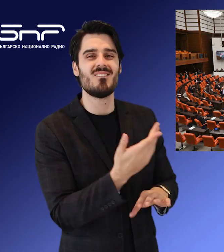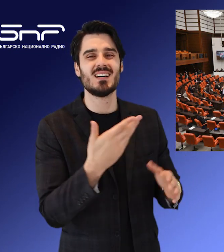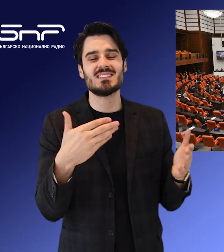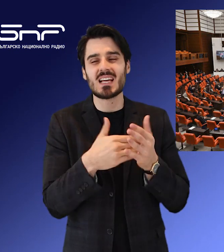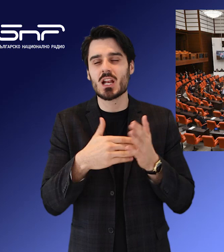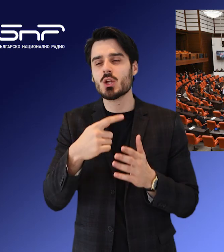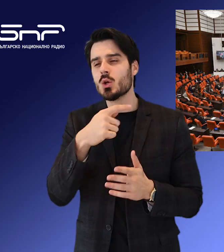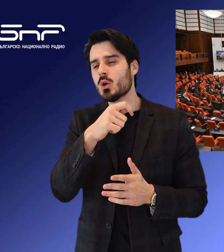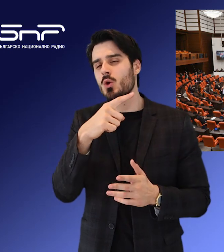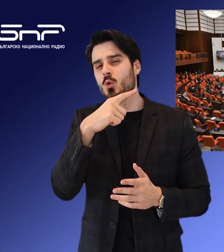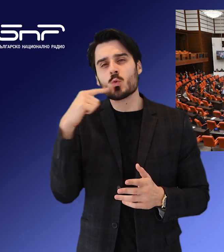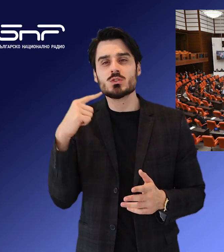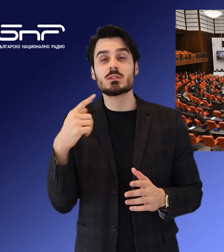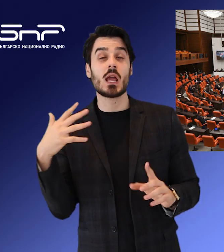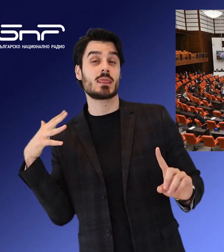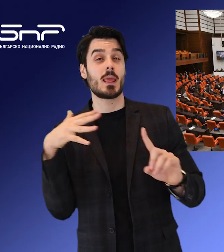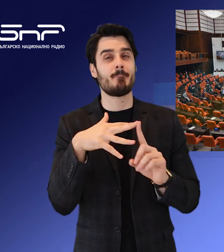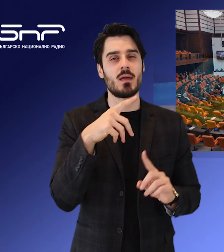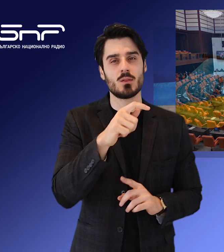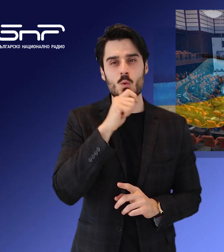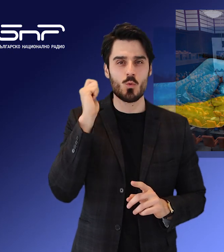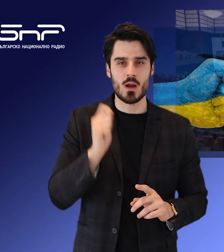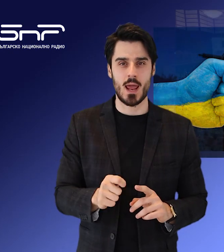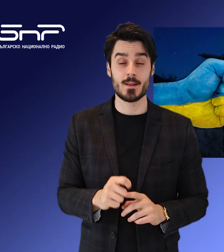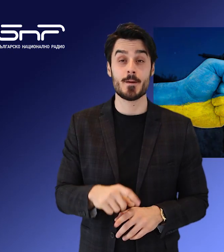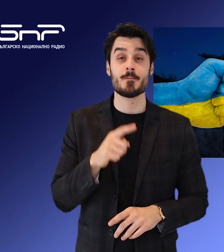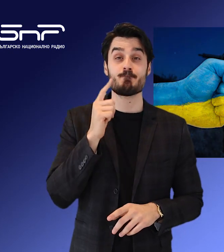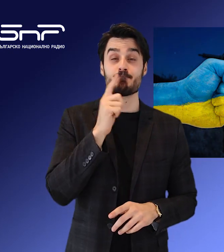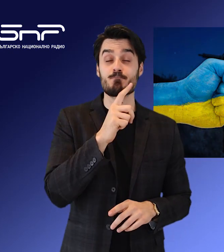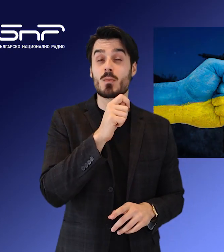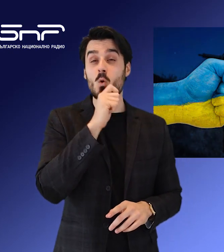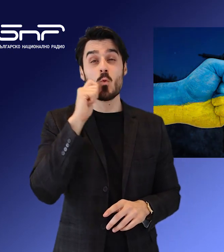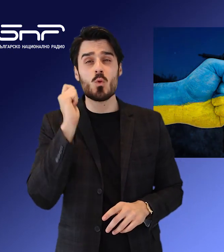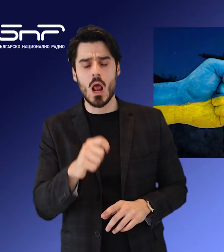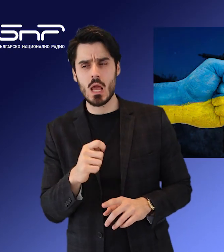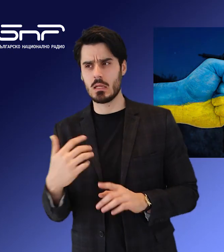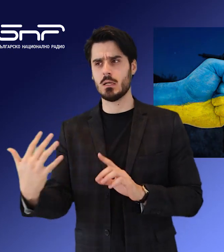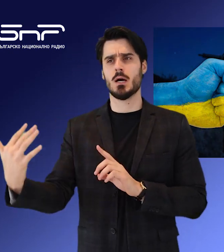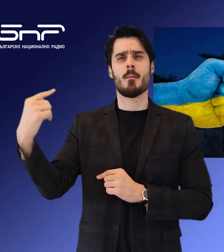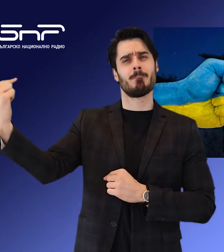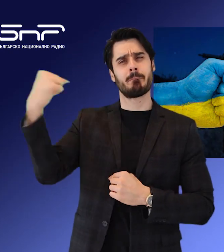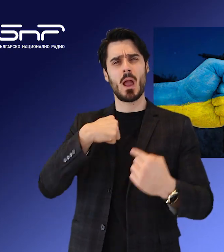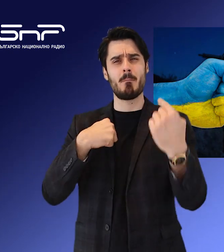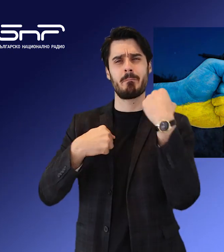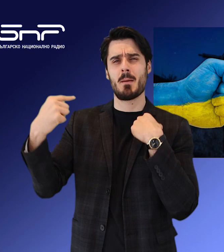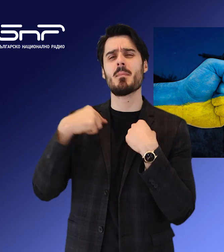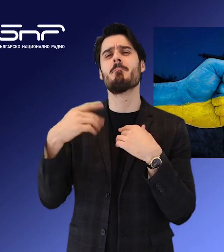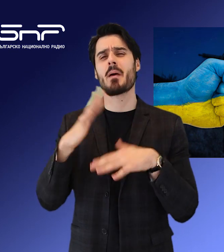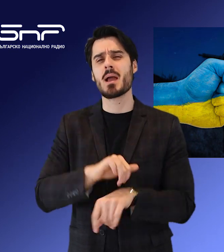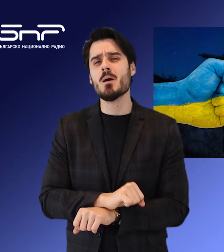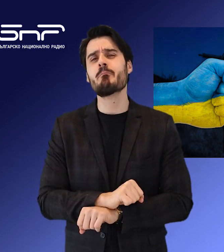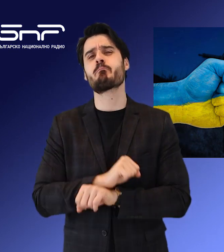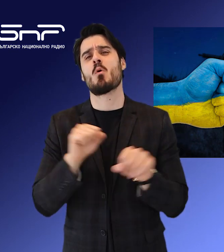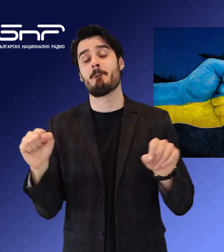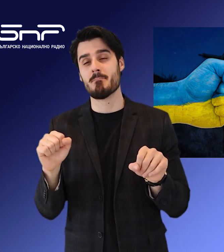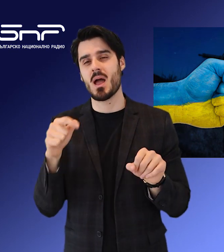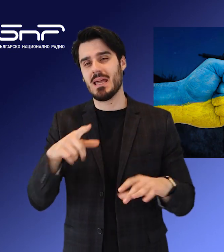нахлуването на Русия в Украина. Украинският град Харков беше подложен на руски ракетен обстрел тази нощ. До момента няма